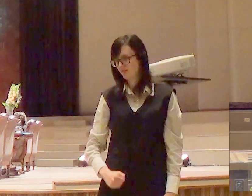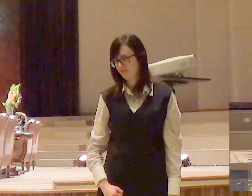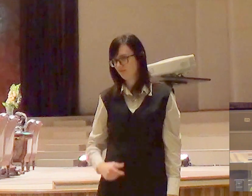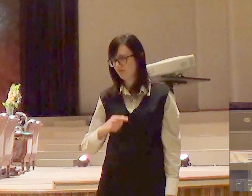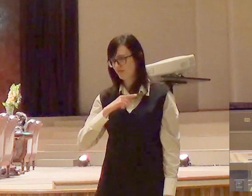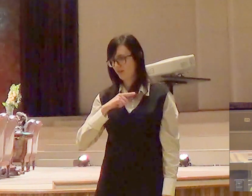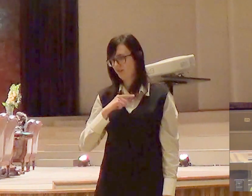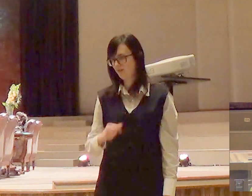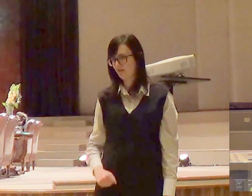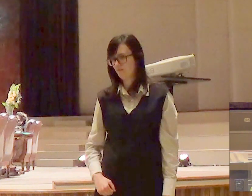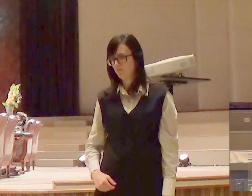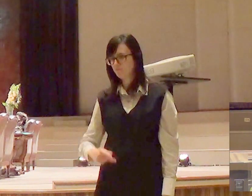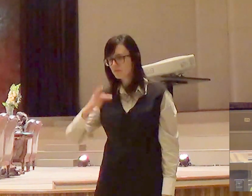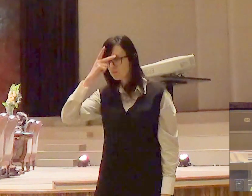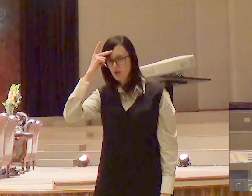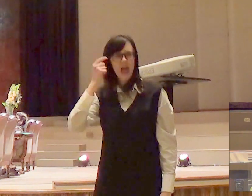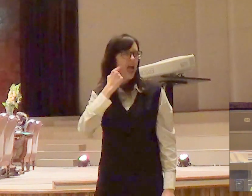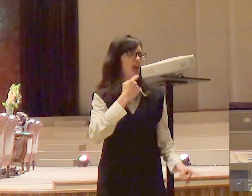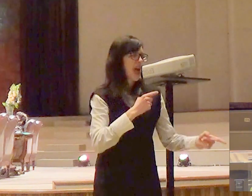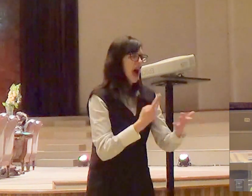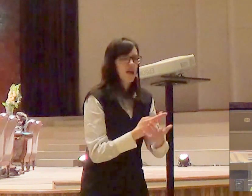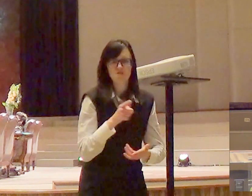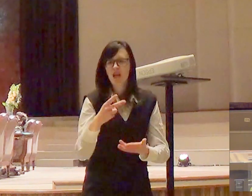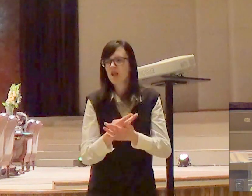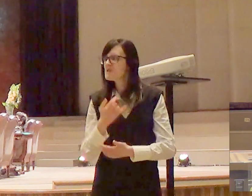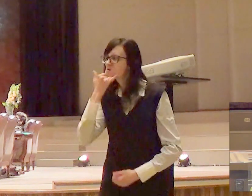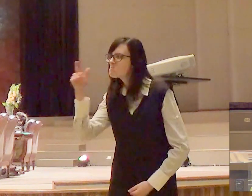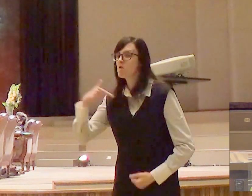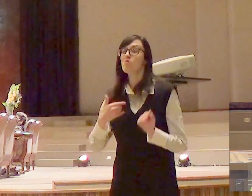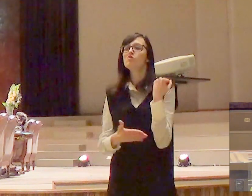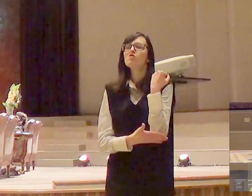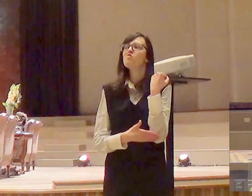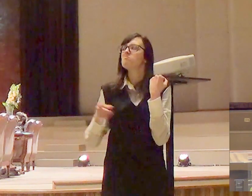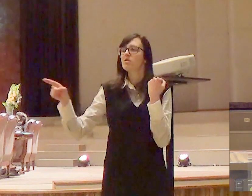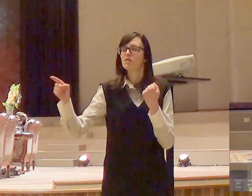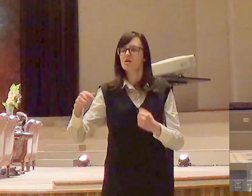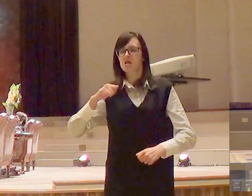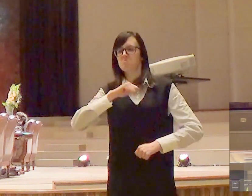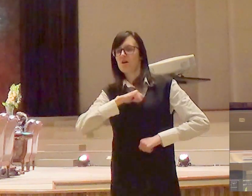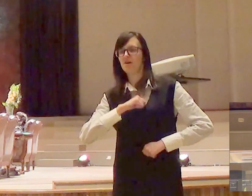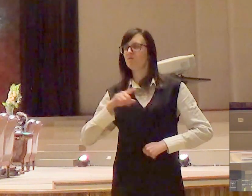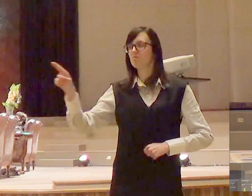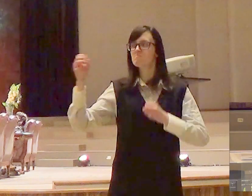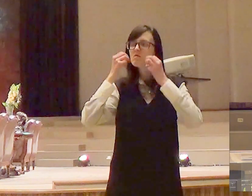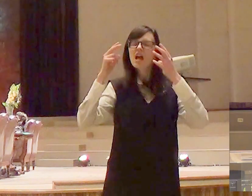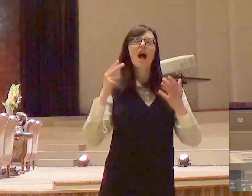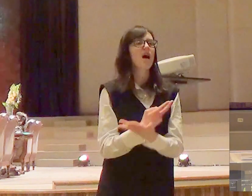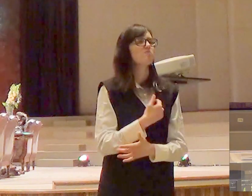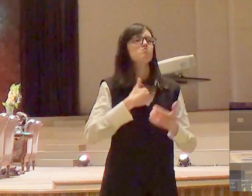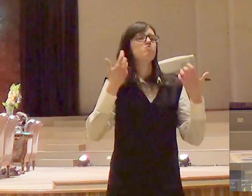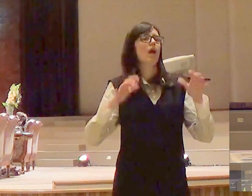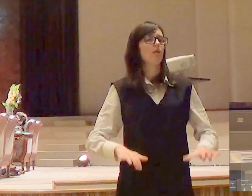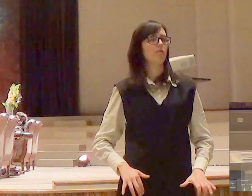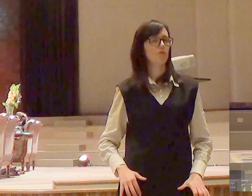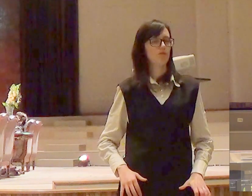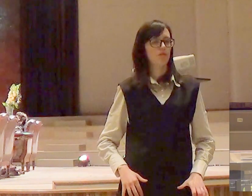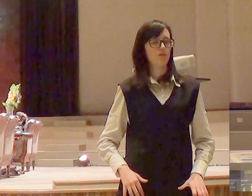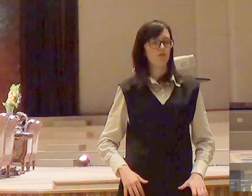ideologia agora não podia ser. Estou com ciúmes de Moisés, estou com ciúmes de Arão. Era um mote teológico.